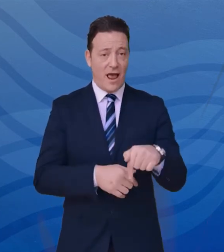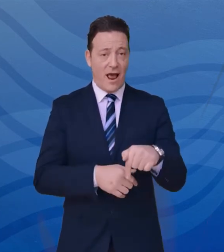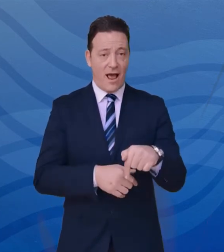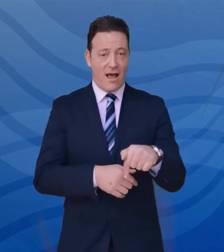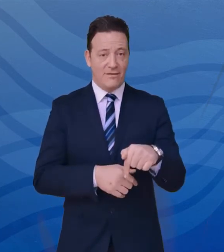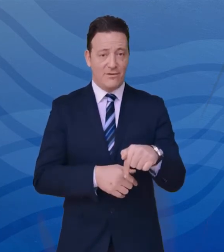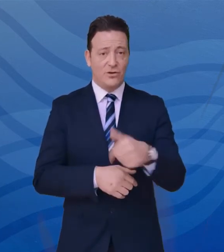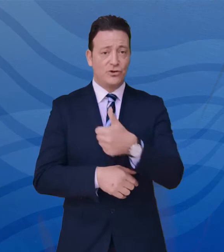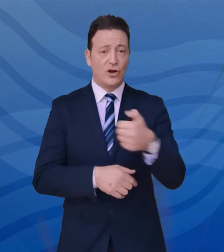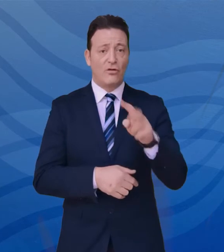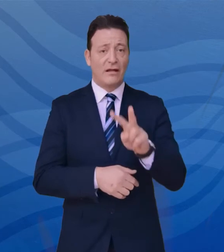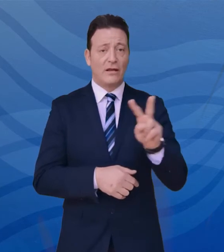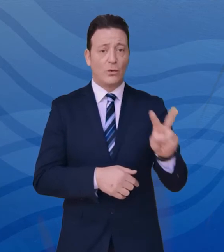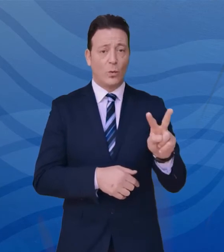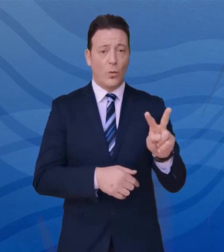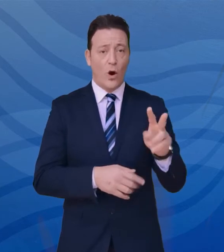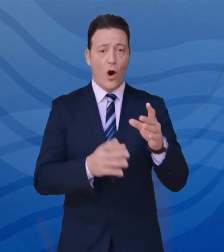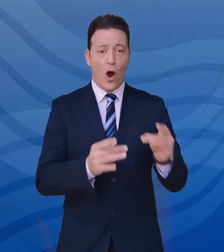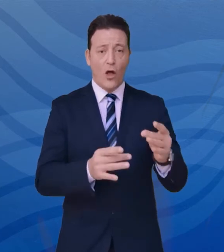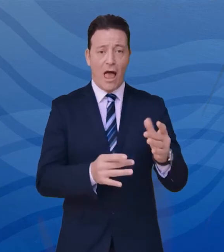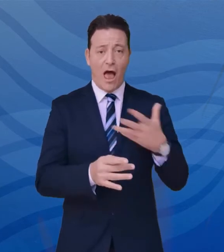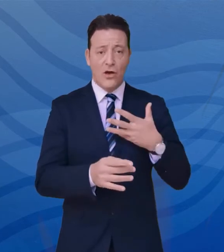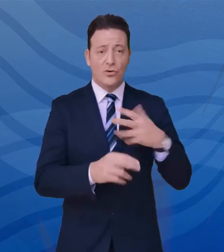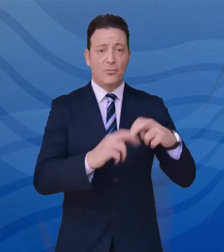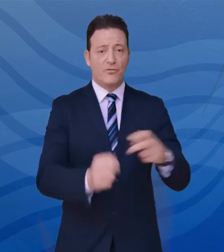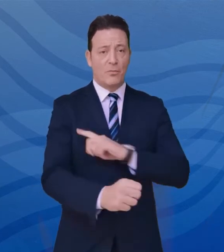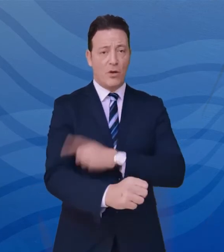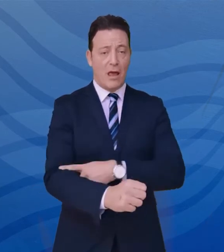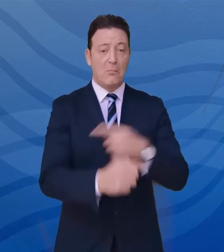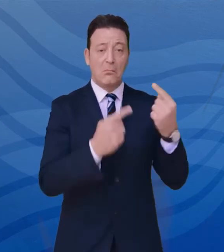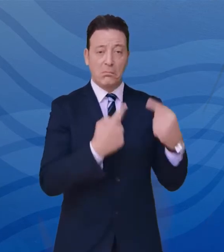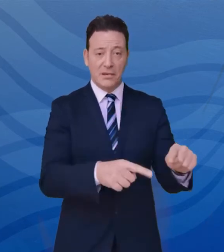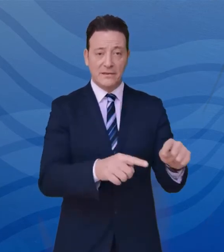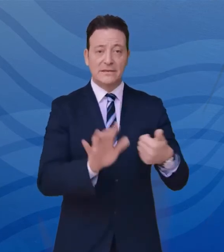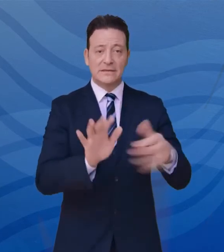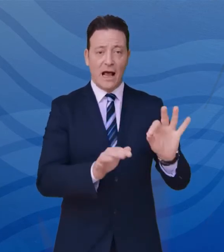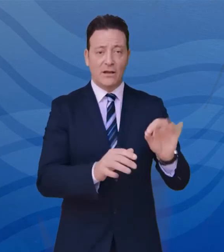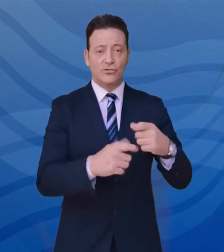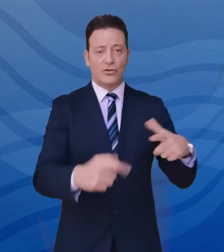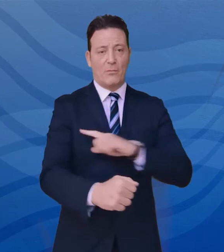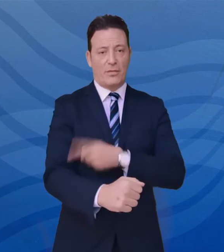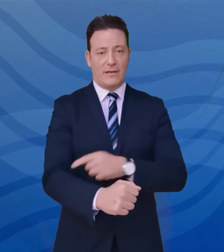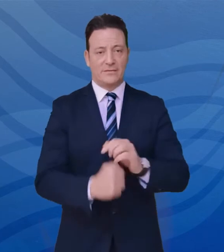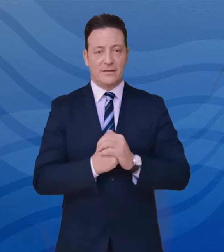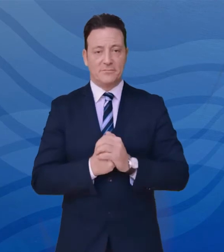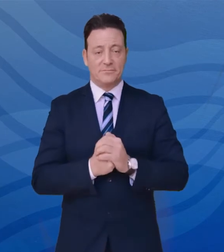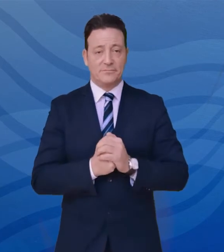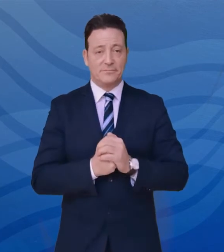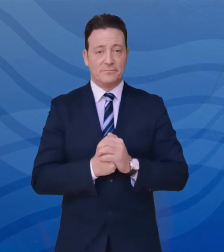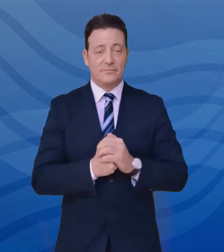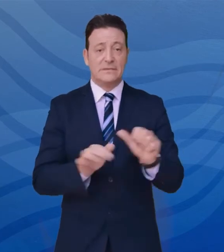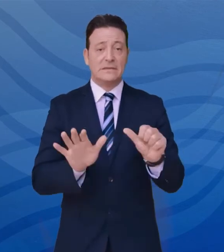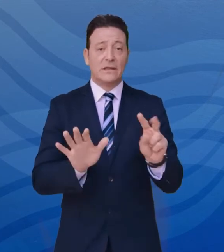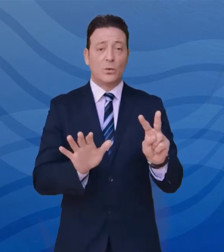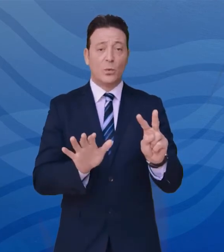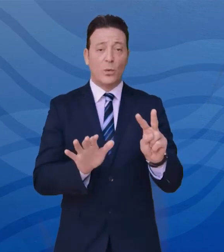122 sono attribuiti alla provincia di Potenza e di questi 60 interessano il capoluogo. I rimanenti 62